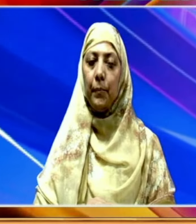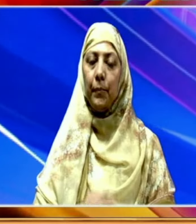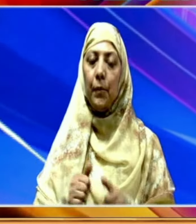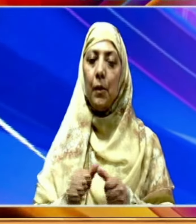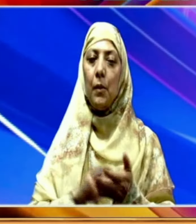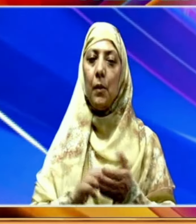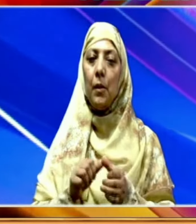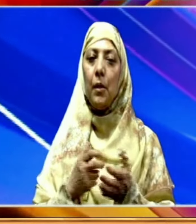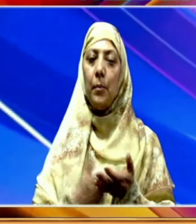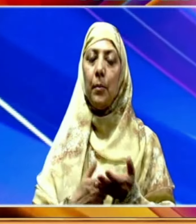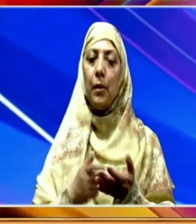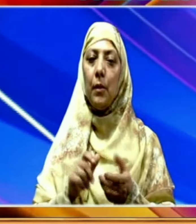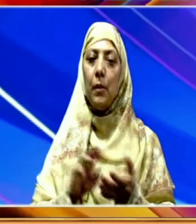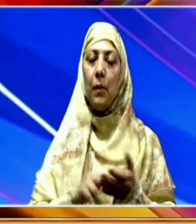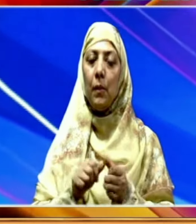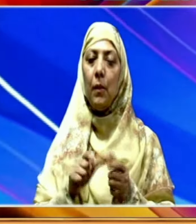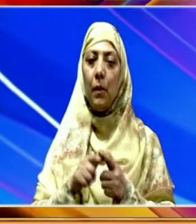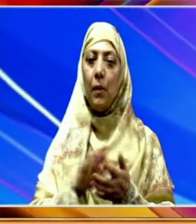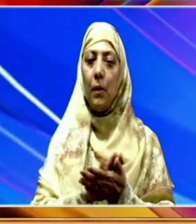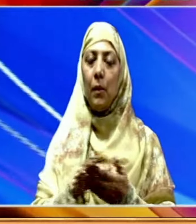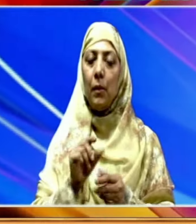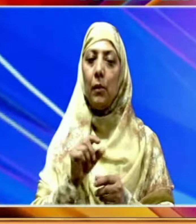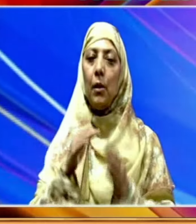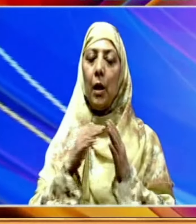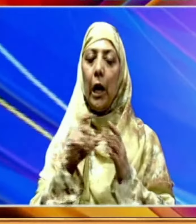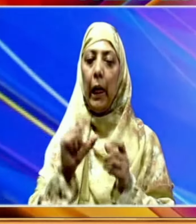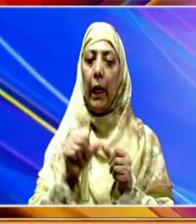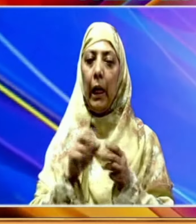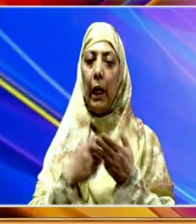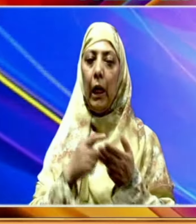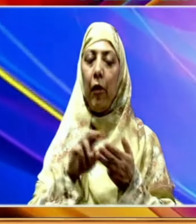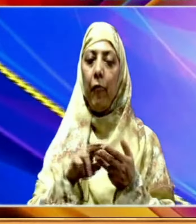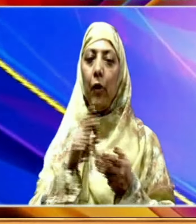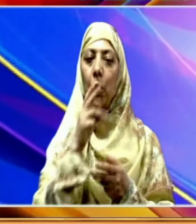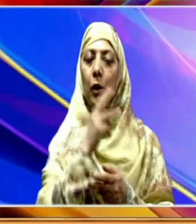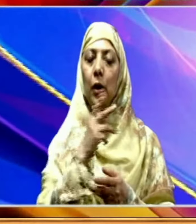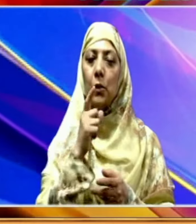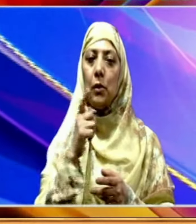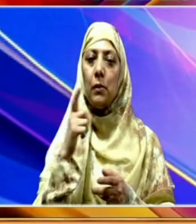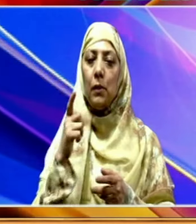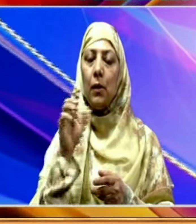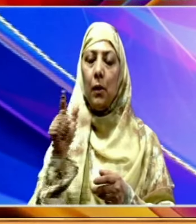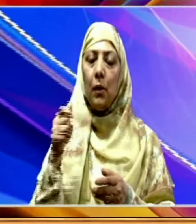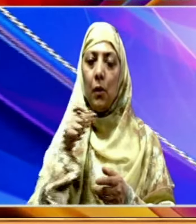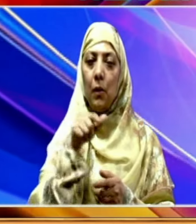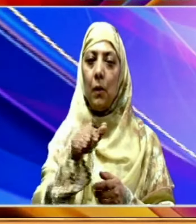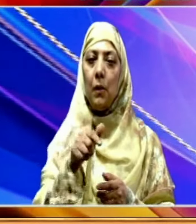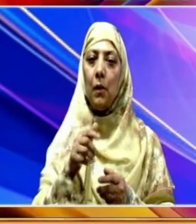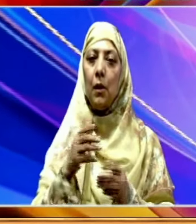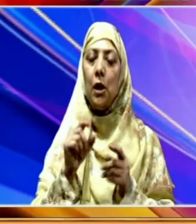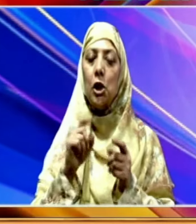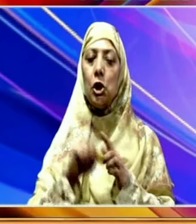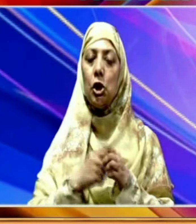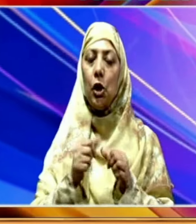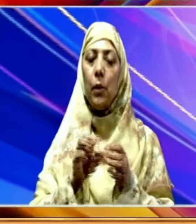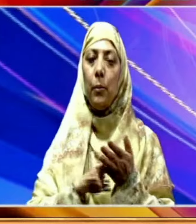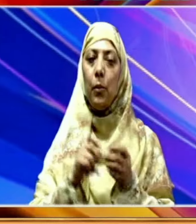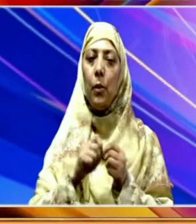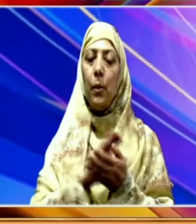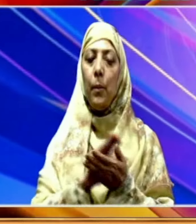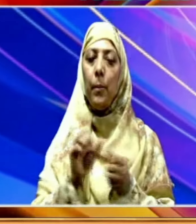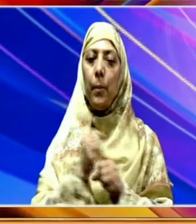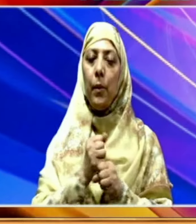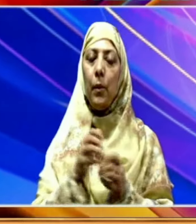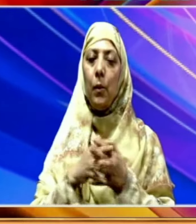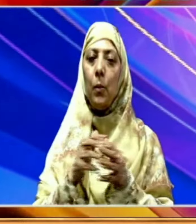امرنات گفہ کا درشن کرنے کے لیے تین ہزار دو سو اکاسی یاتریوں کا ایک اور جتہ جو مو کے بھگوتی نگر بنیادی